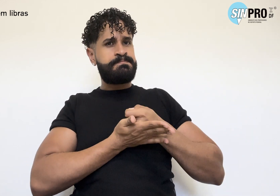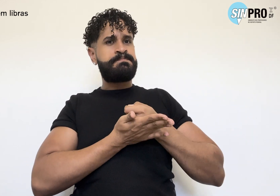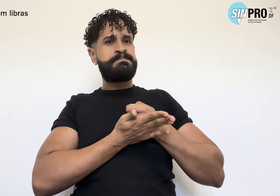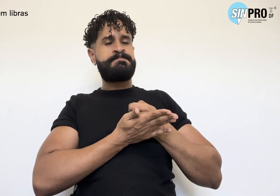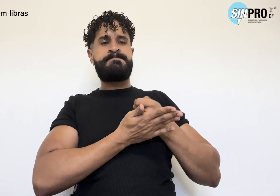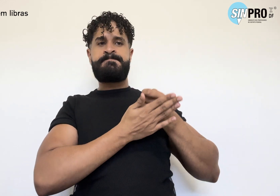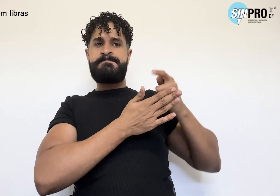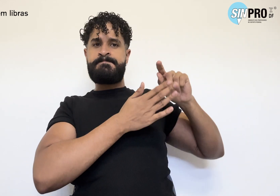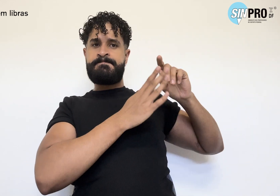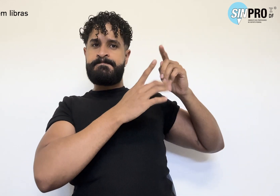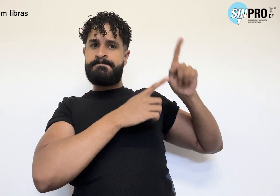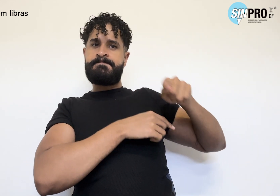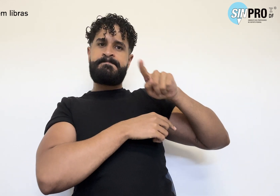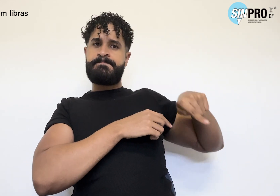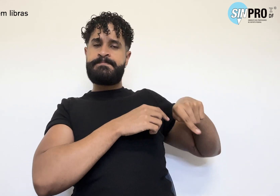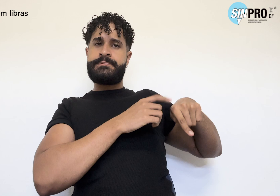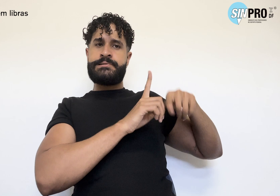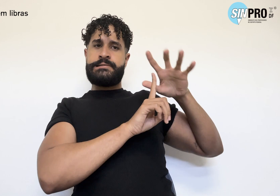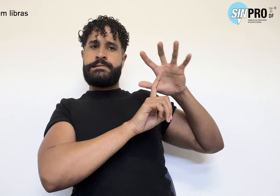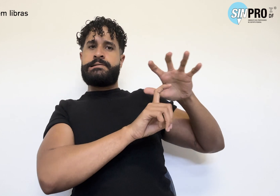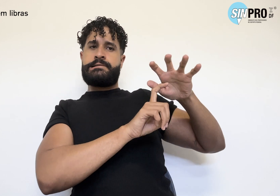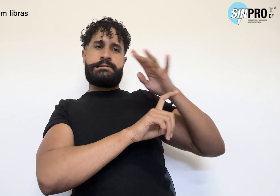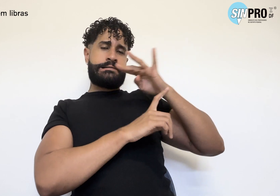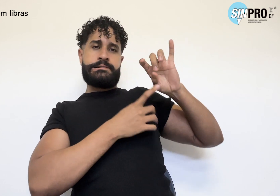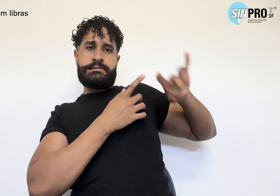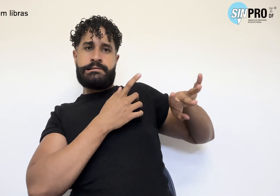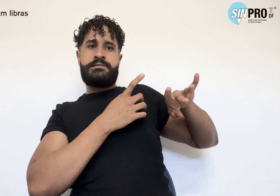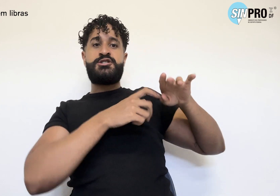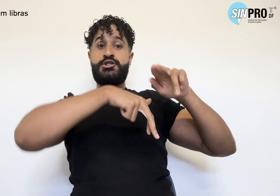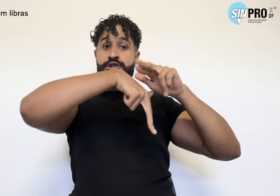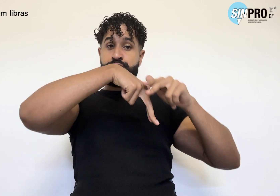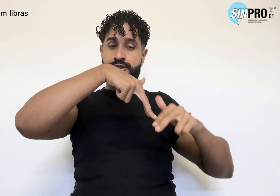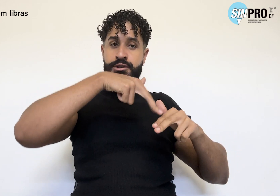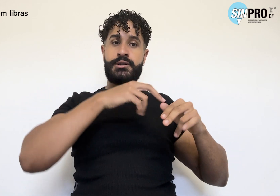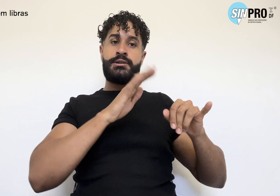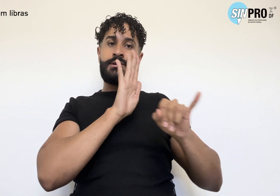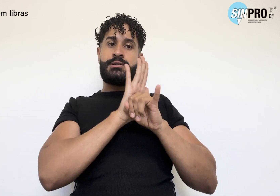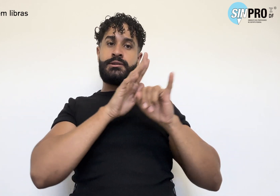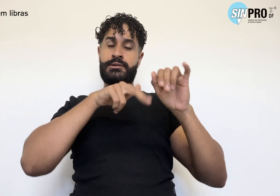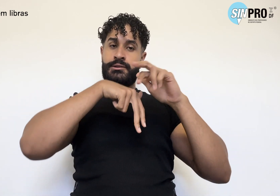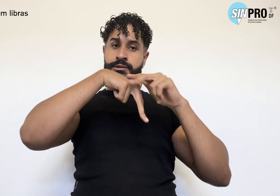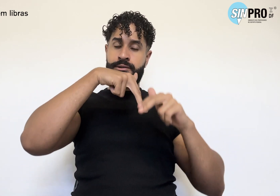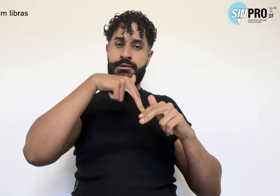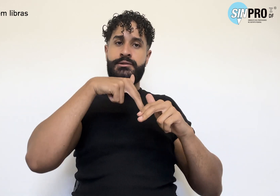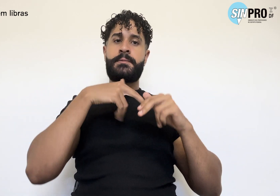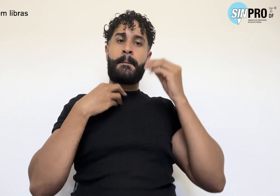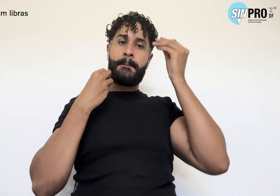discriminações e assédios por gênero, identidade de gênero e orientação sexual